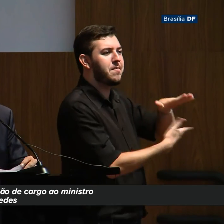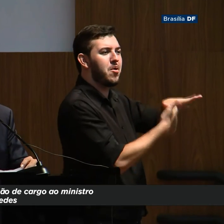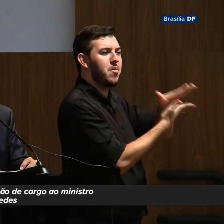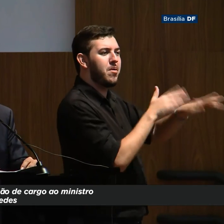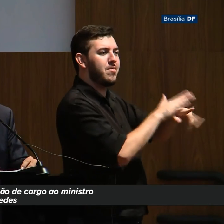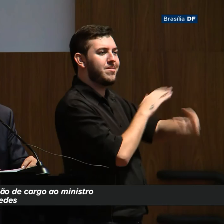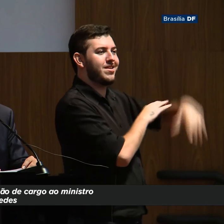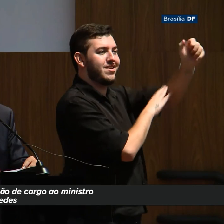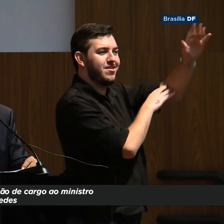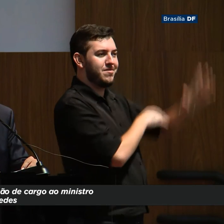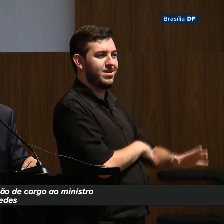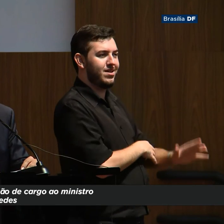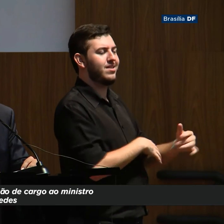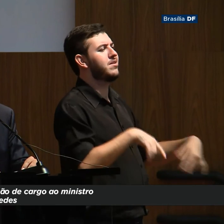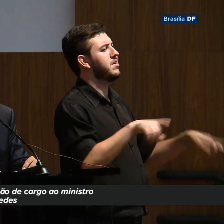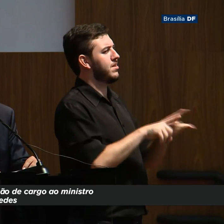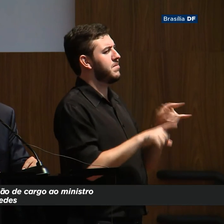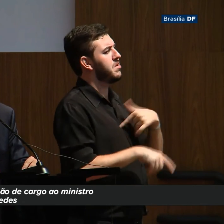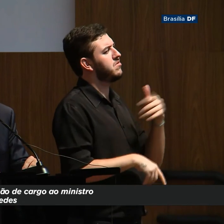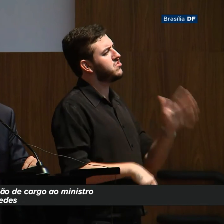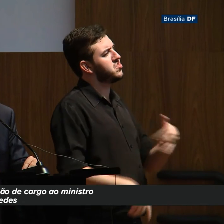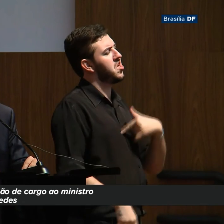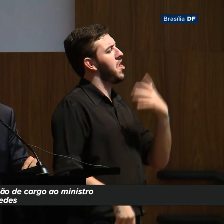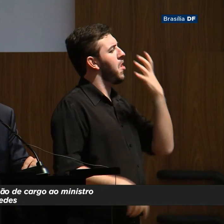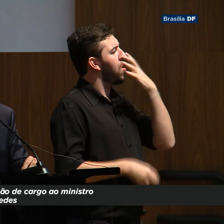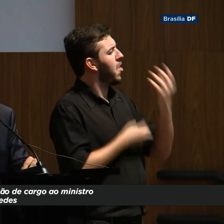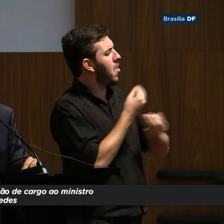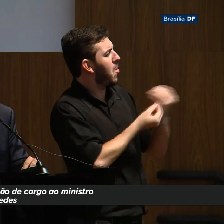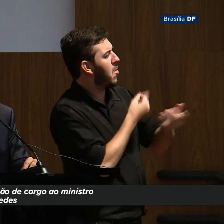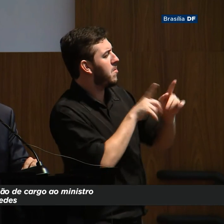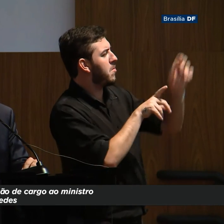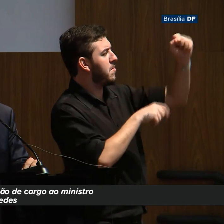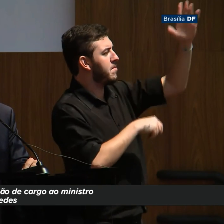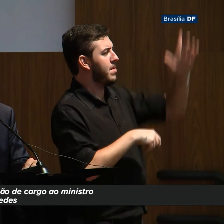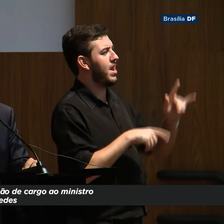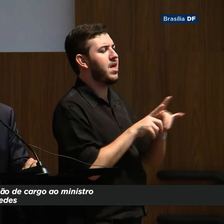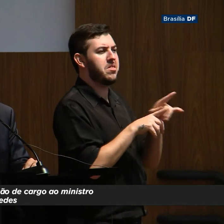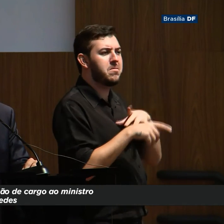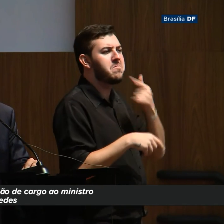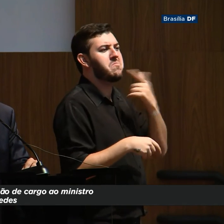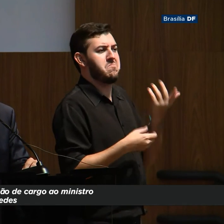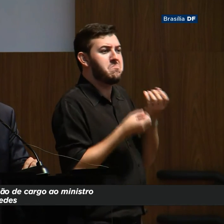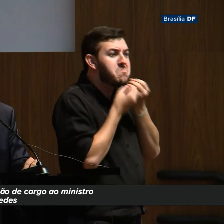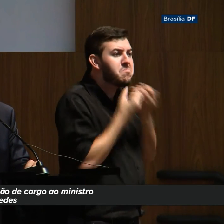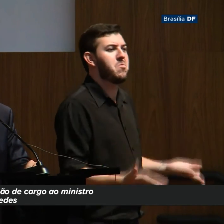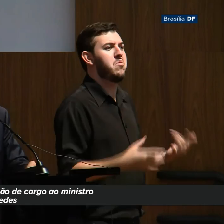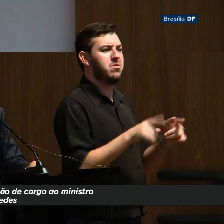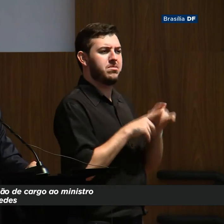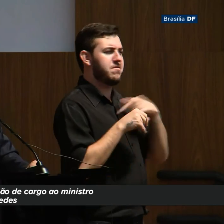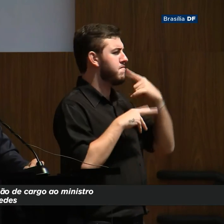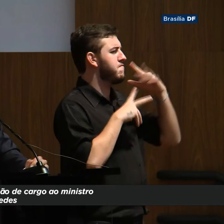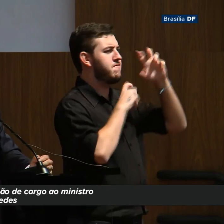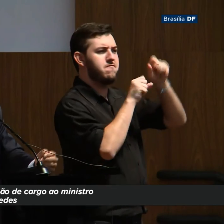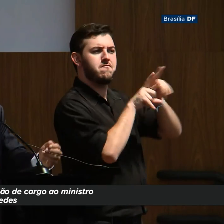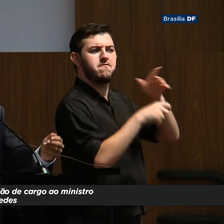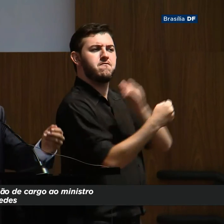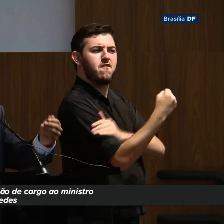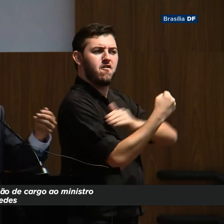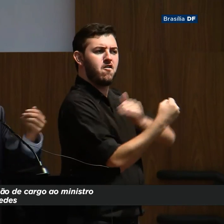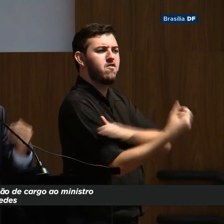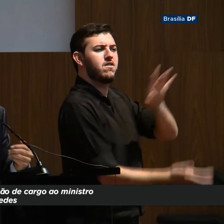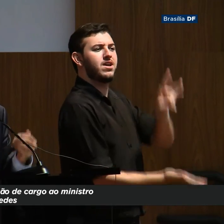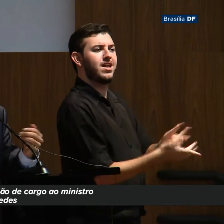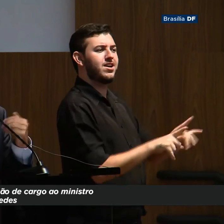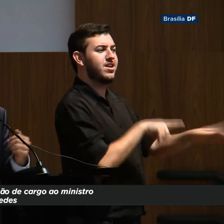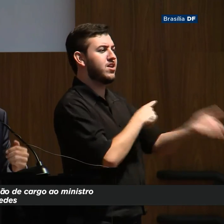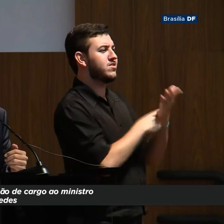vejo o futuro com olhos otimistas, eu acho que o Brasil tem uma democracia forte o suficiente para